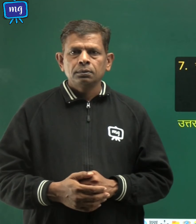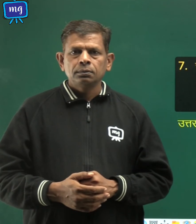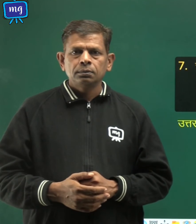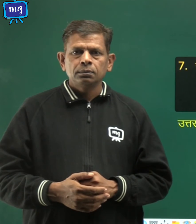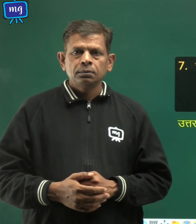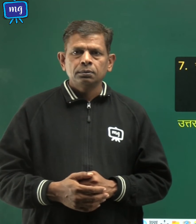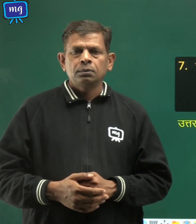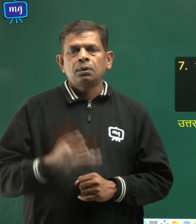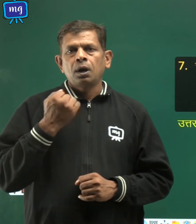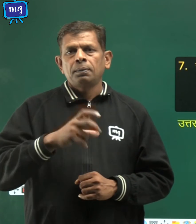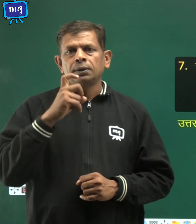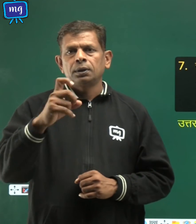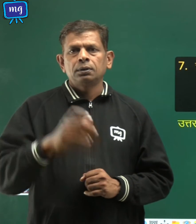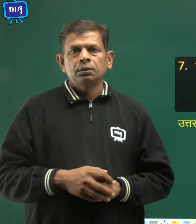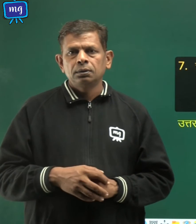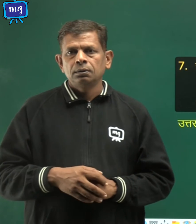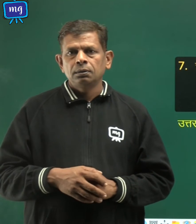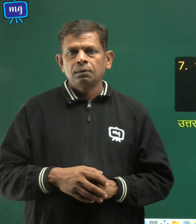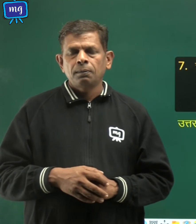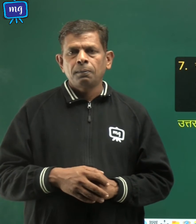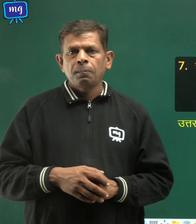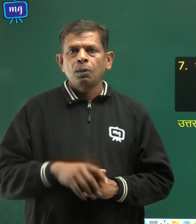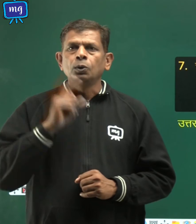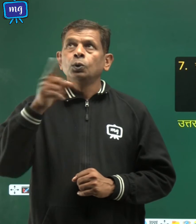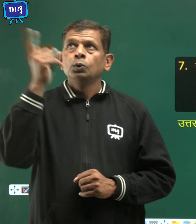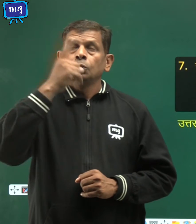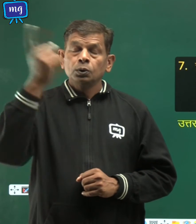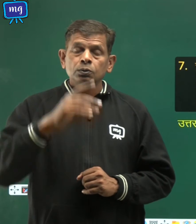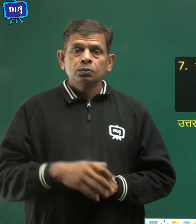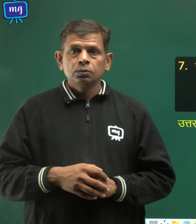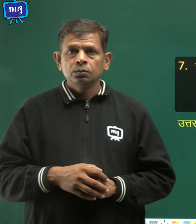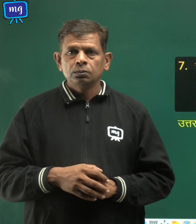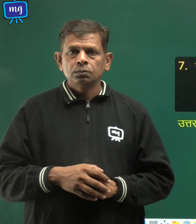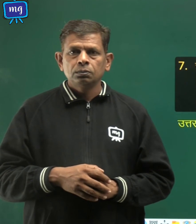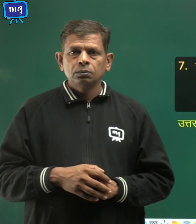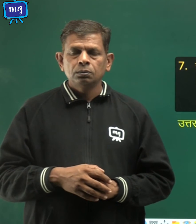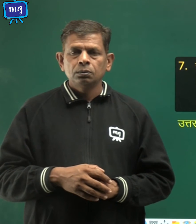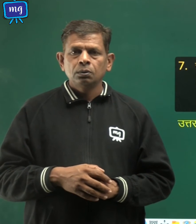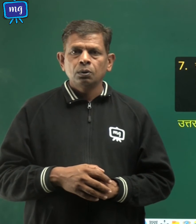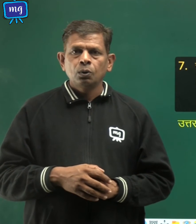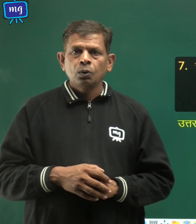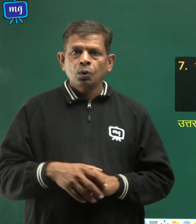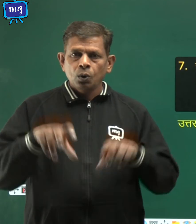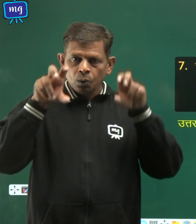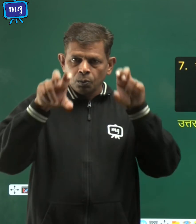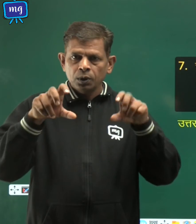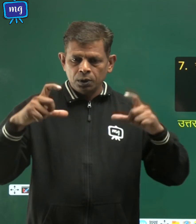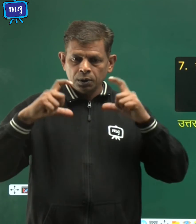नमबर साथ चक्रवातों को मोनीटर